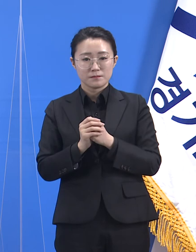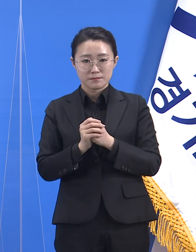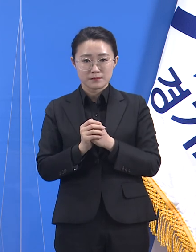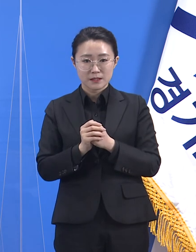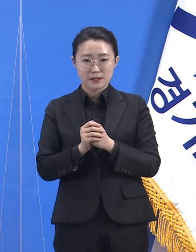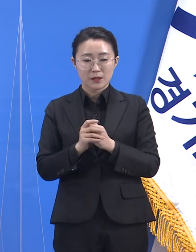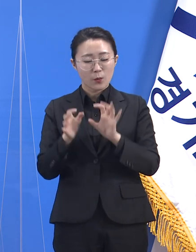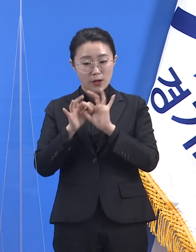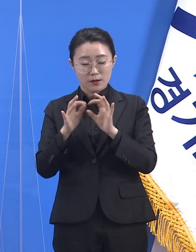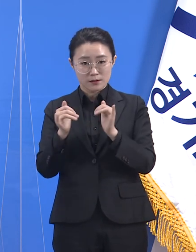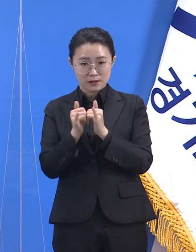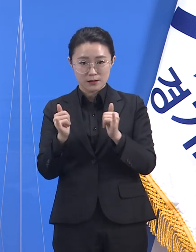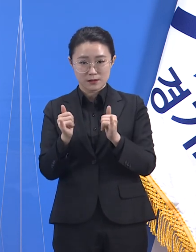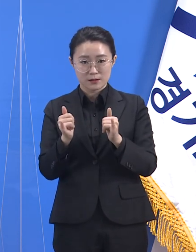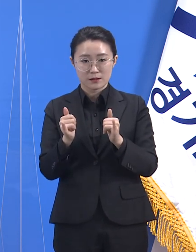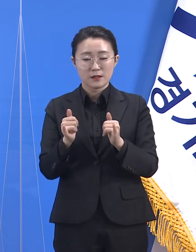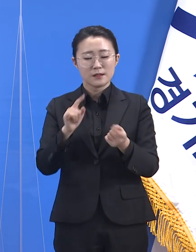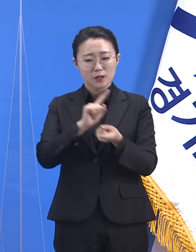준수해 주시기 바랍니다.